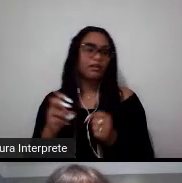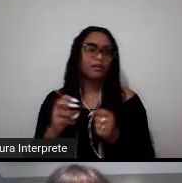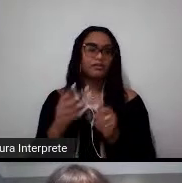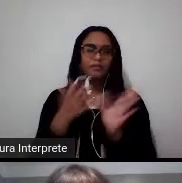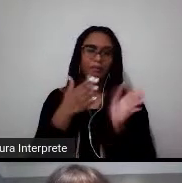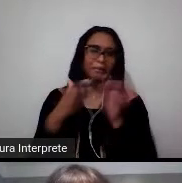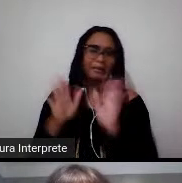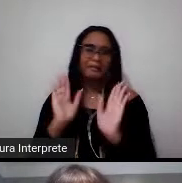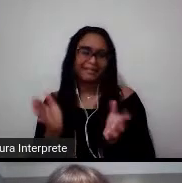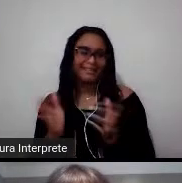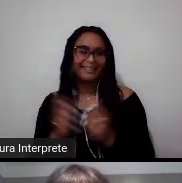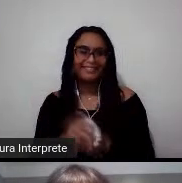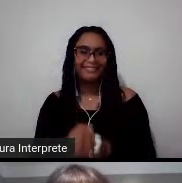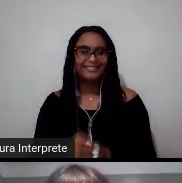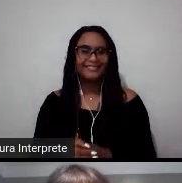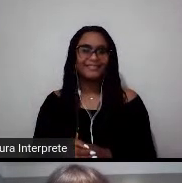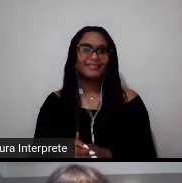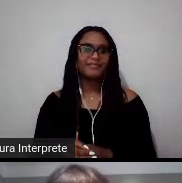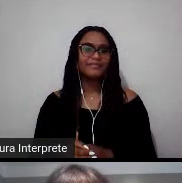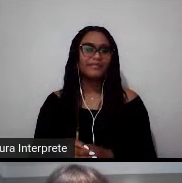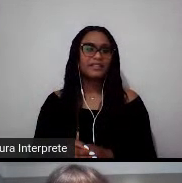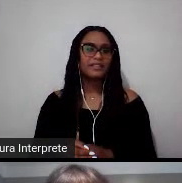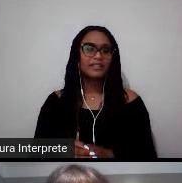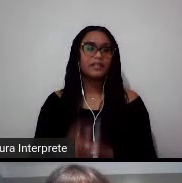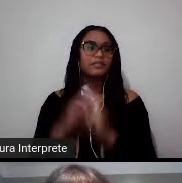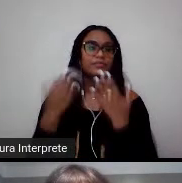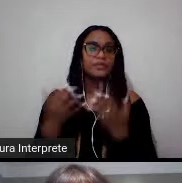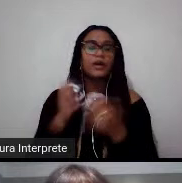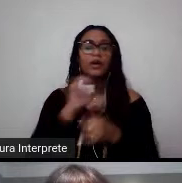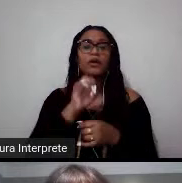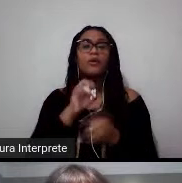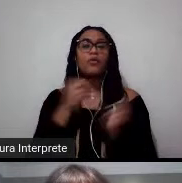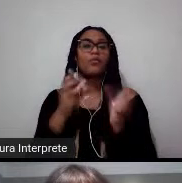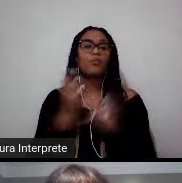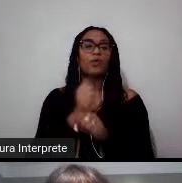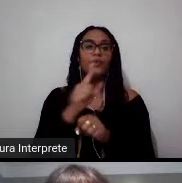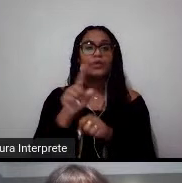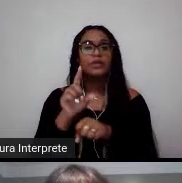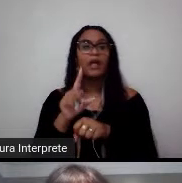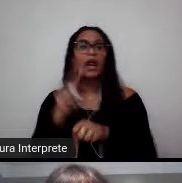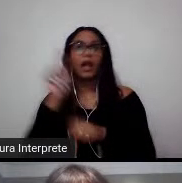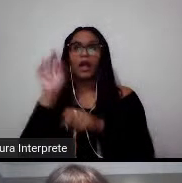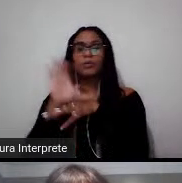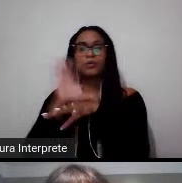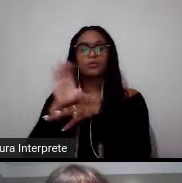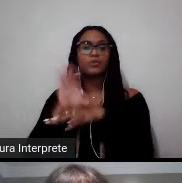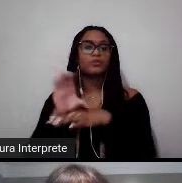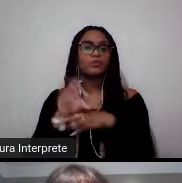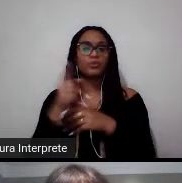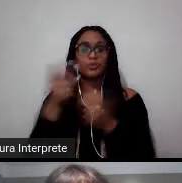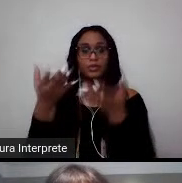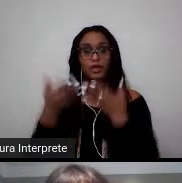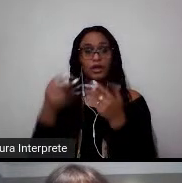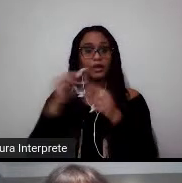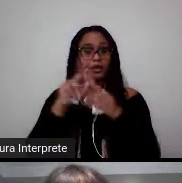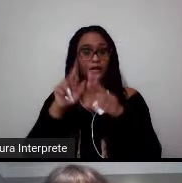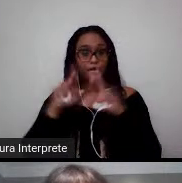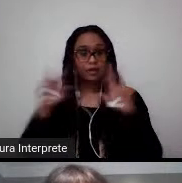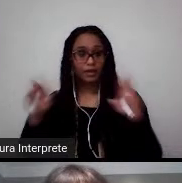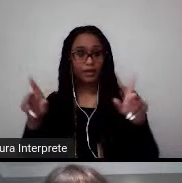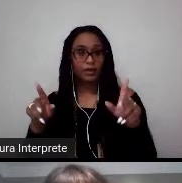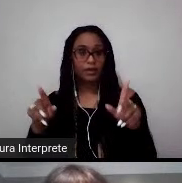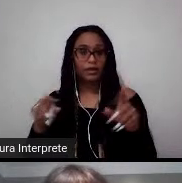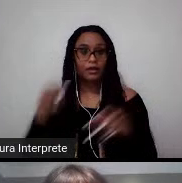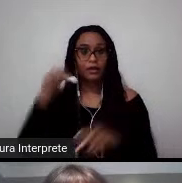Os bolsistas, Chimney, enquanto você está lá no Reino Unido estudando, você consegue convites para eventos exclusivos de